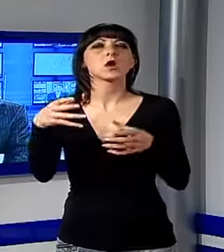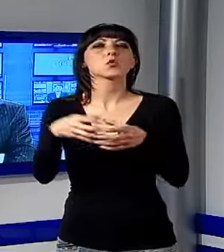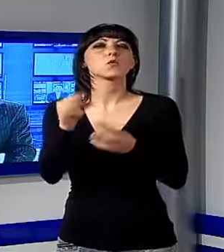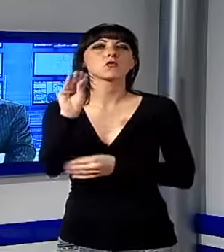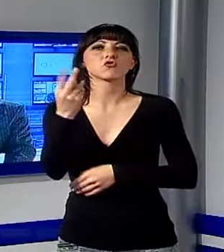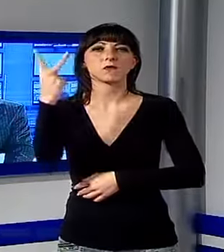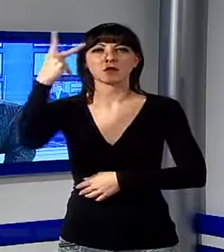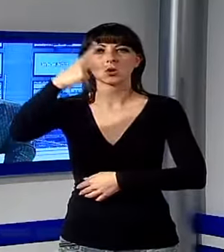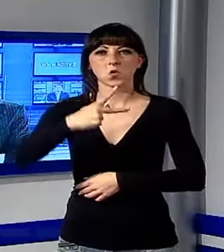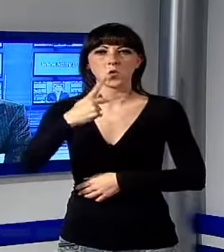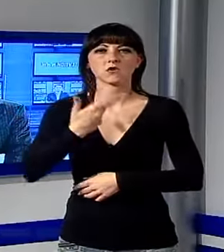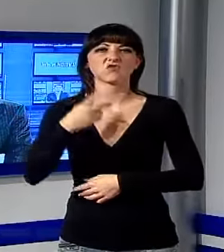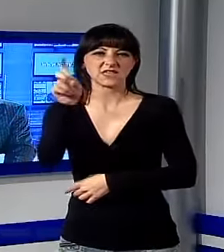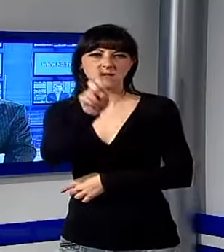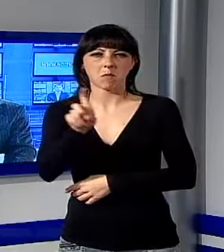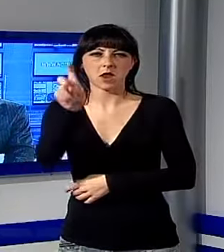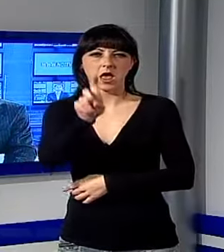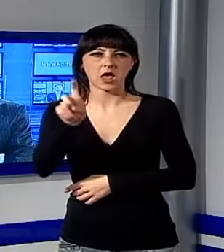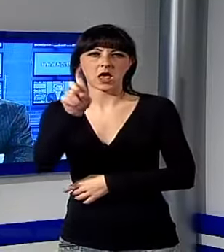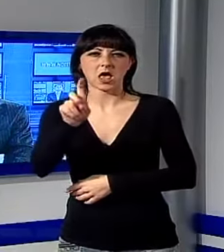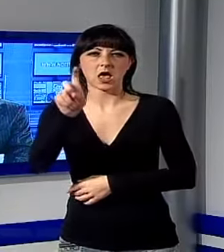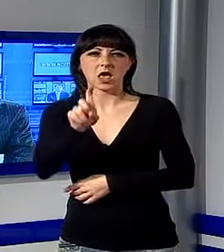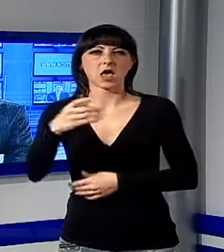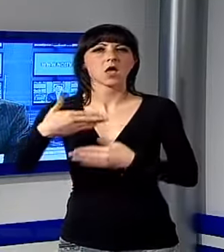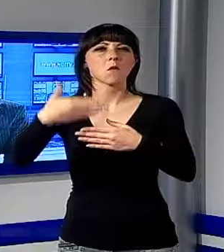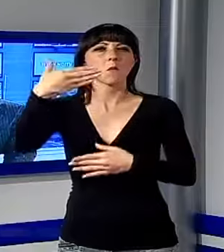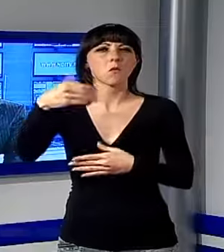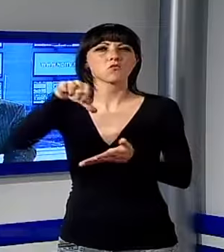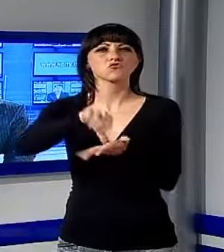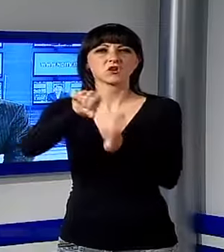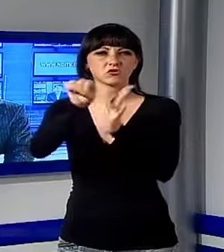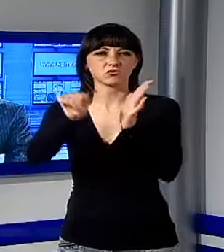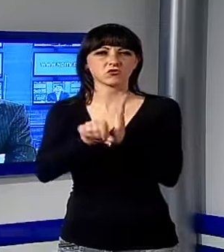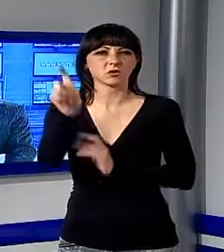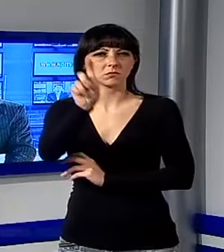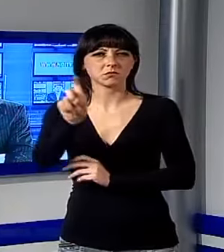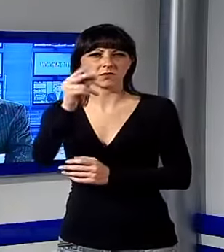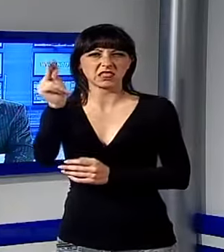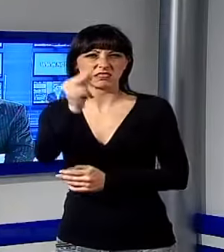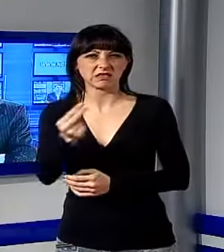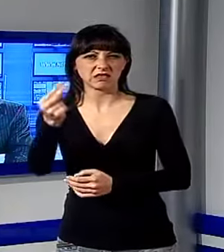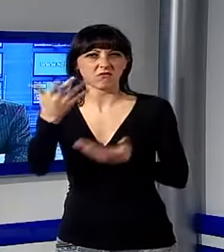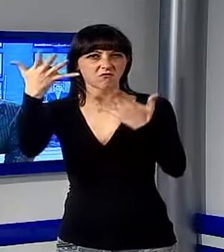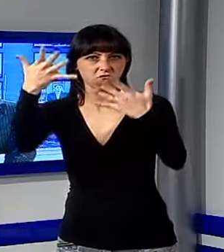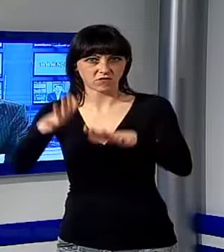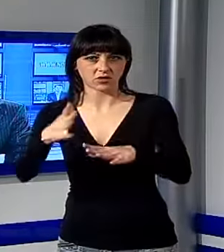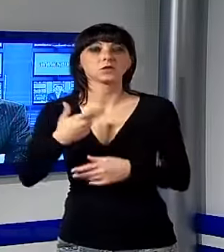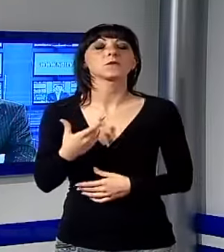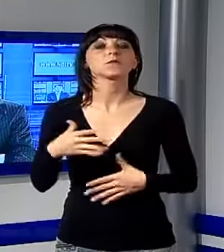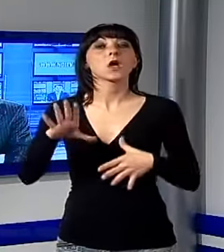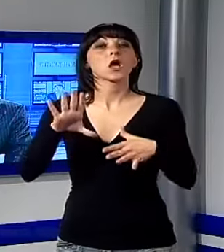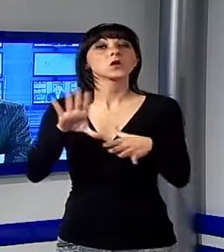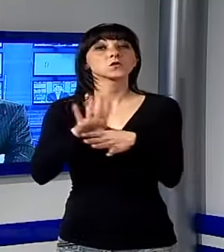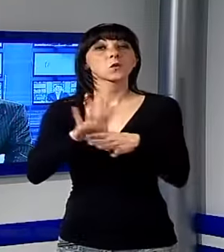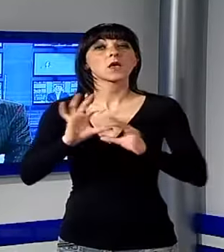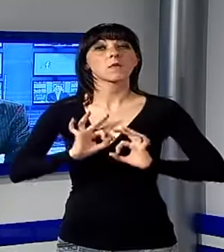bombolette spray avevano imbrattato alcuni muri del centro città. Il fatto è venuto la notte scorsa. Una pattuglia della squadra